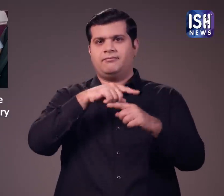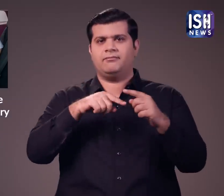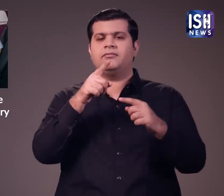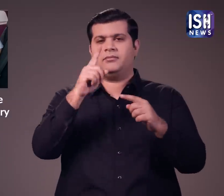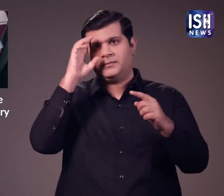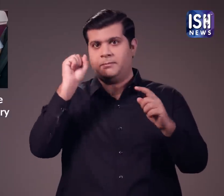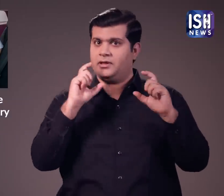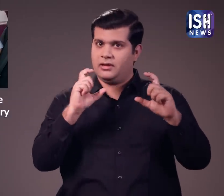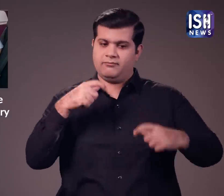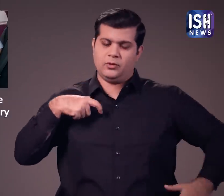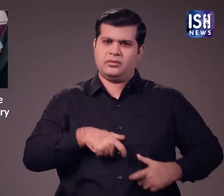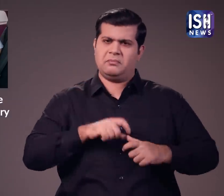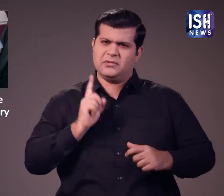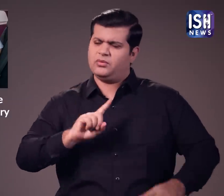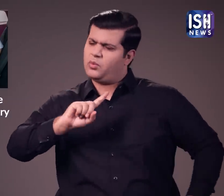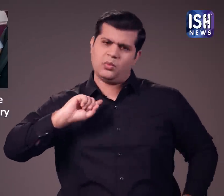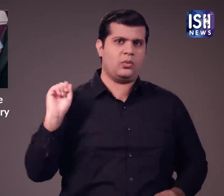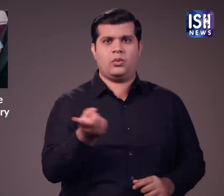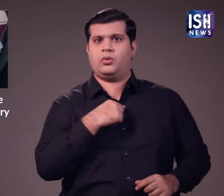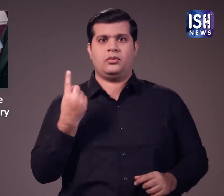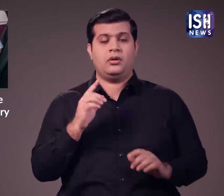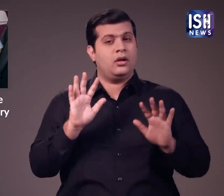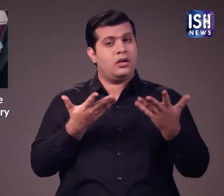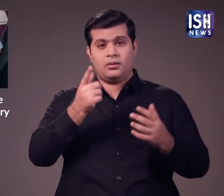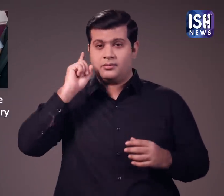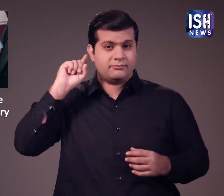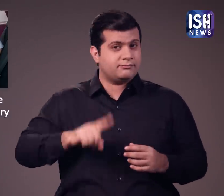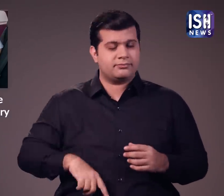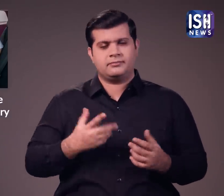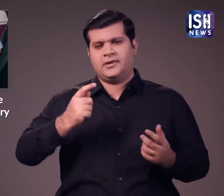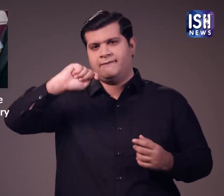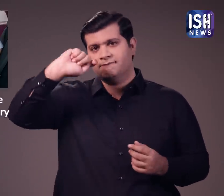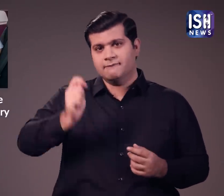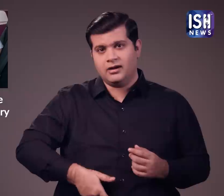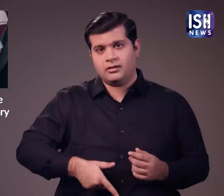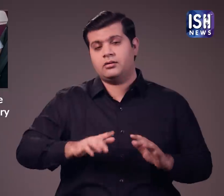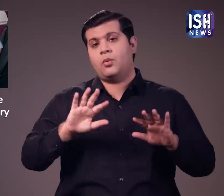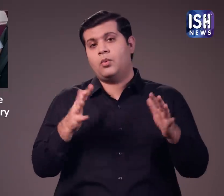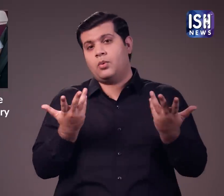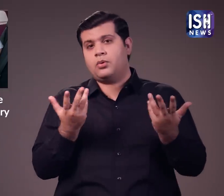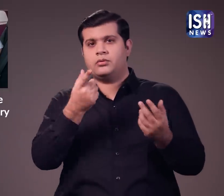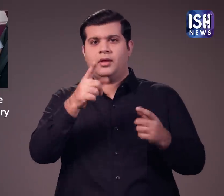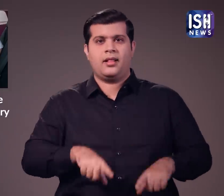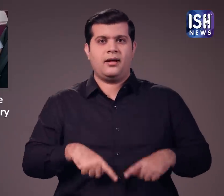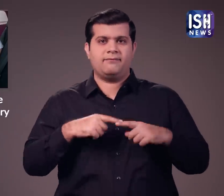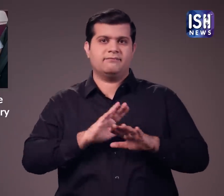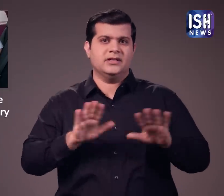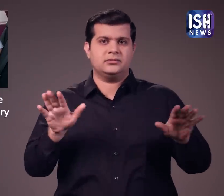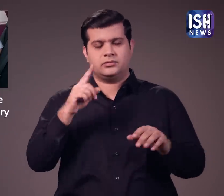याद रखे सभी आत्रियों को सुरक्षा के लिए सीट बेल्ट पहनना चाहिए अगर नजर अंदास किया गया तो आप पर जुन्मना लगाया जाएगा आपकी